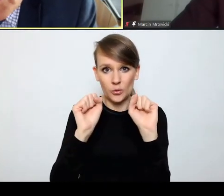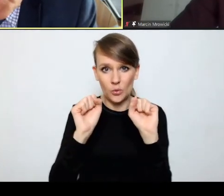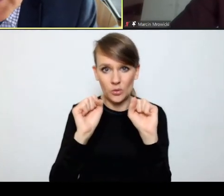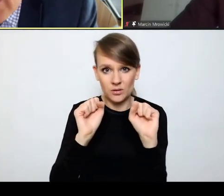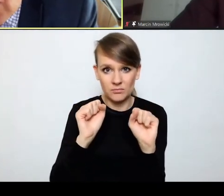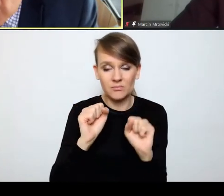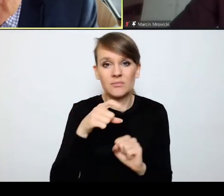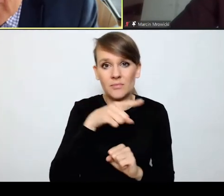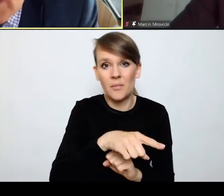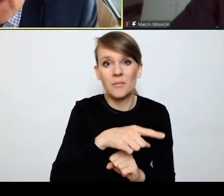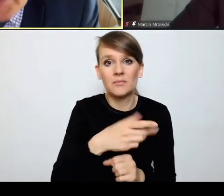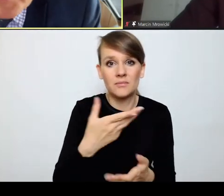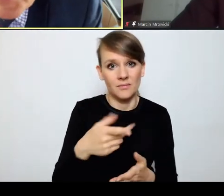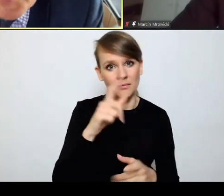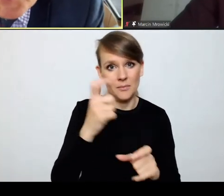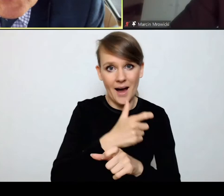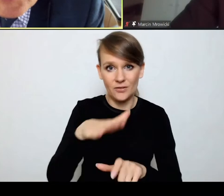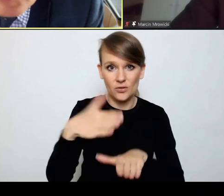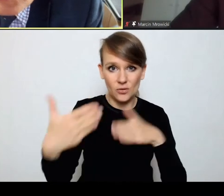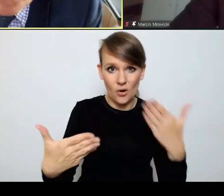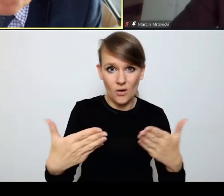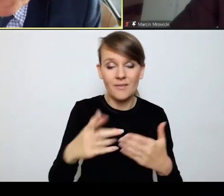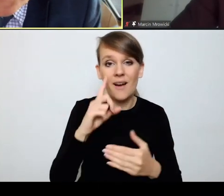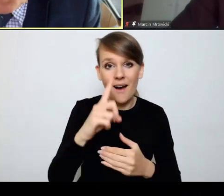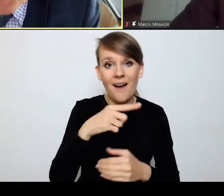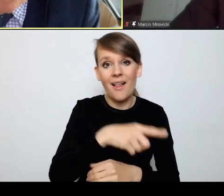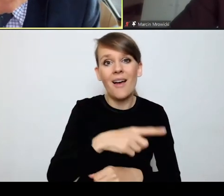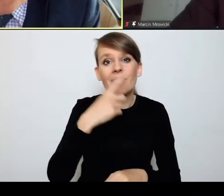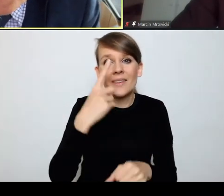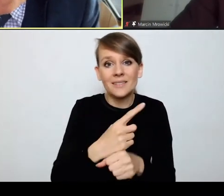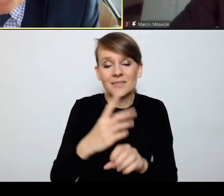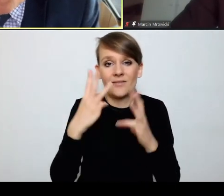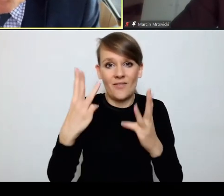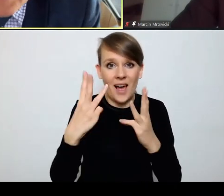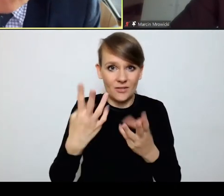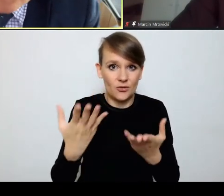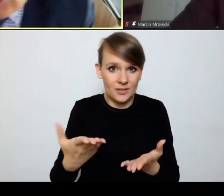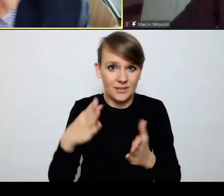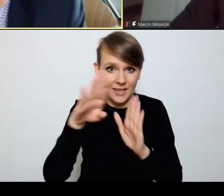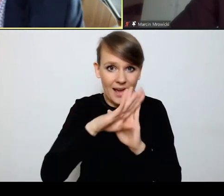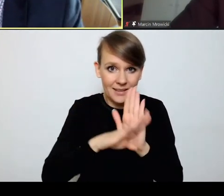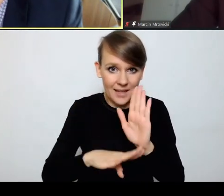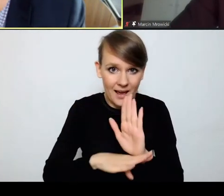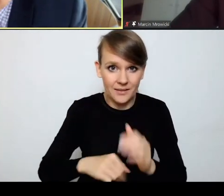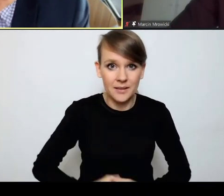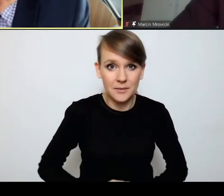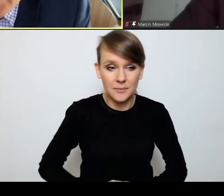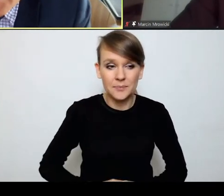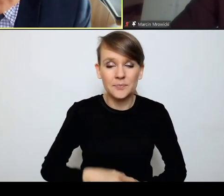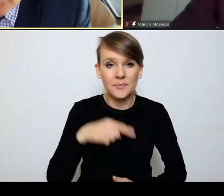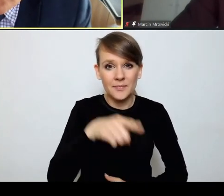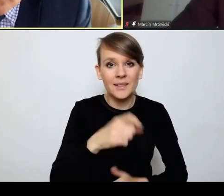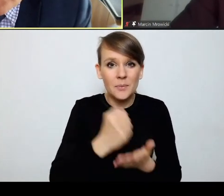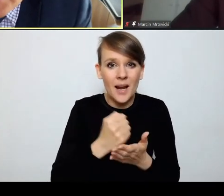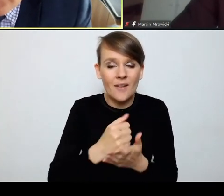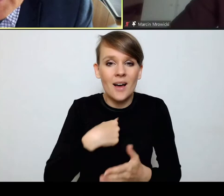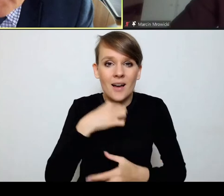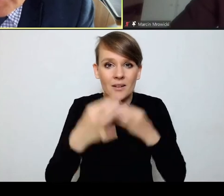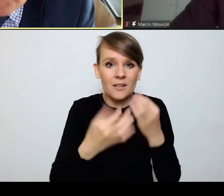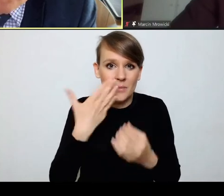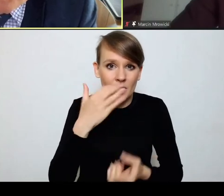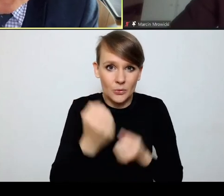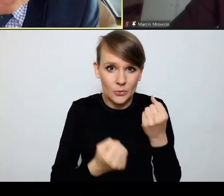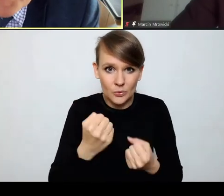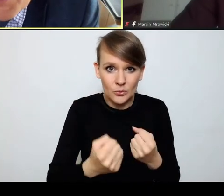przez państwa strony, prawda. No ale decydują pryncypia. Ja akurat o tej sprawie trudno się mówi, bo ja akurat złożyłem zdanie